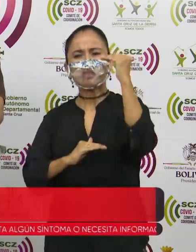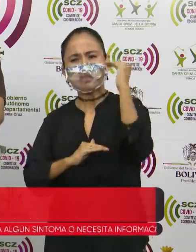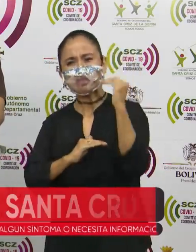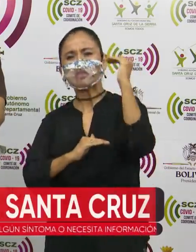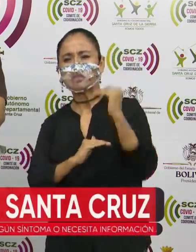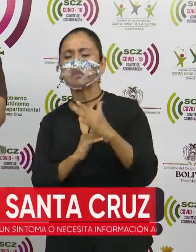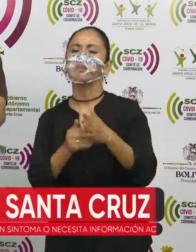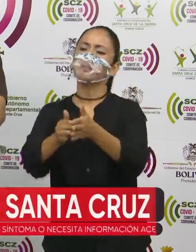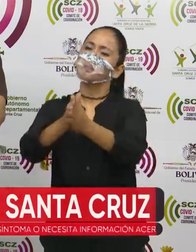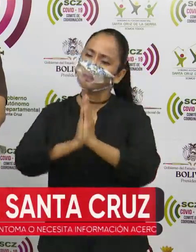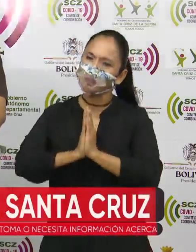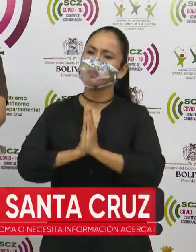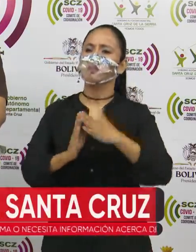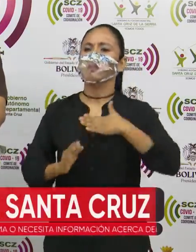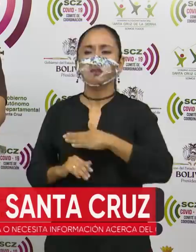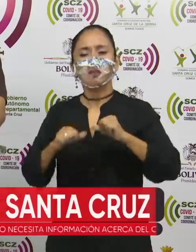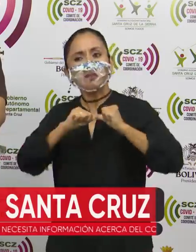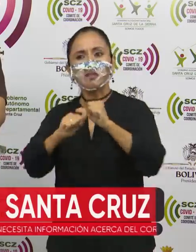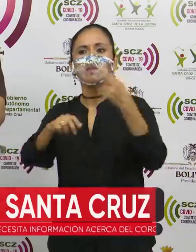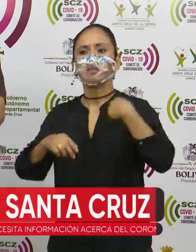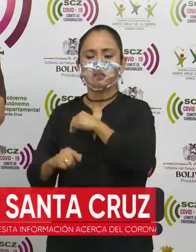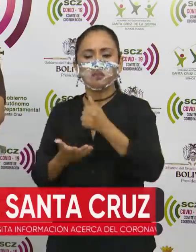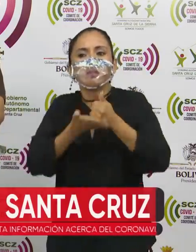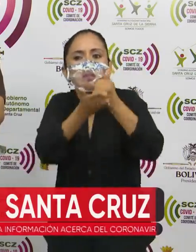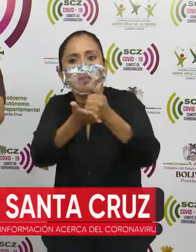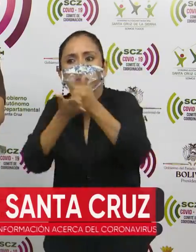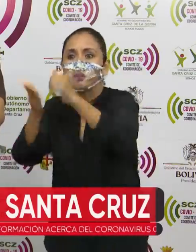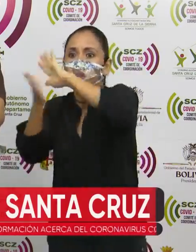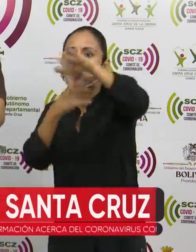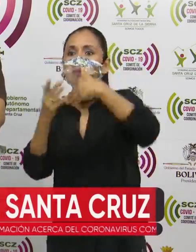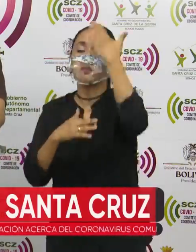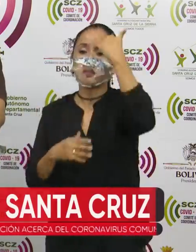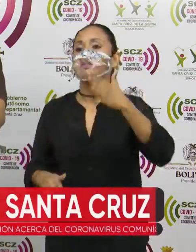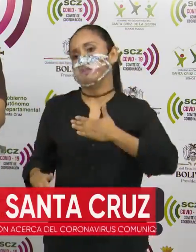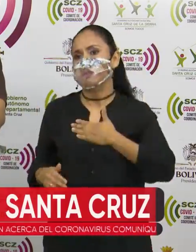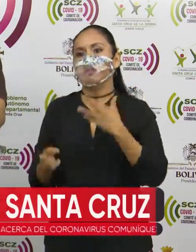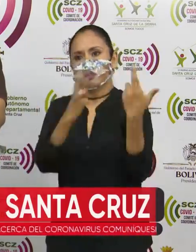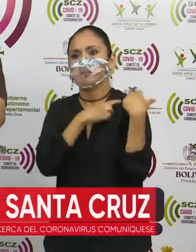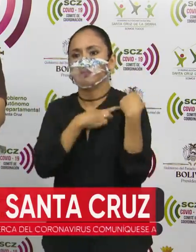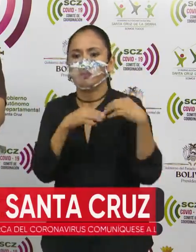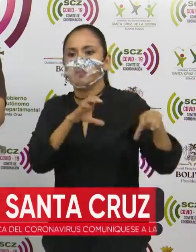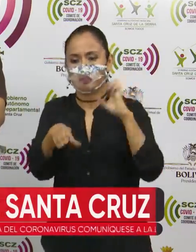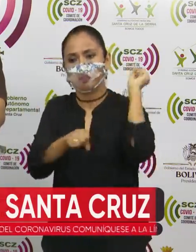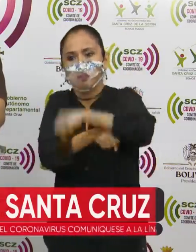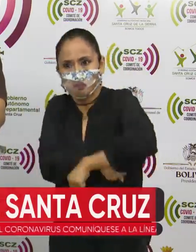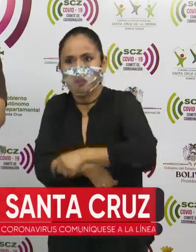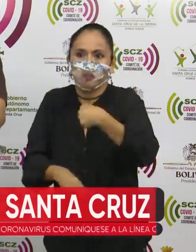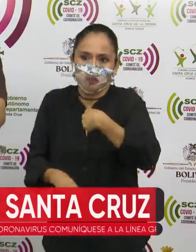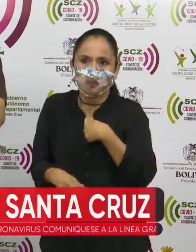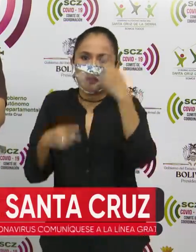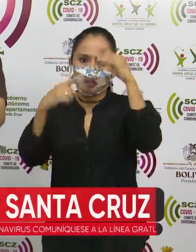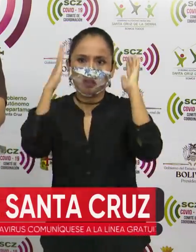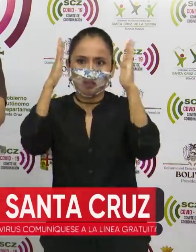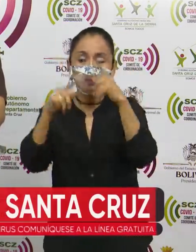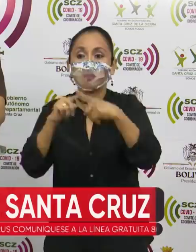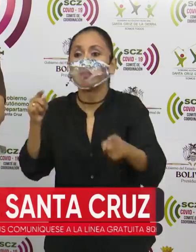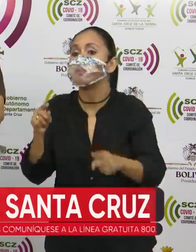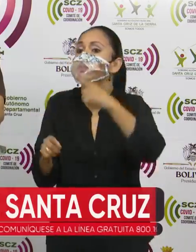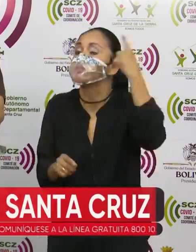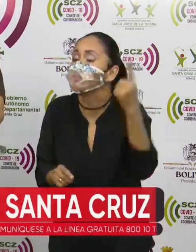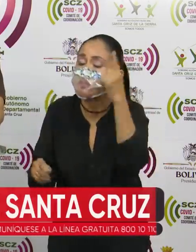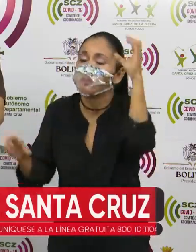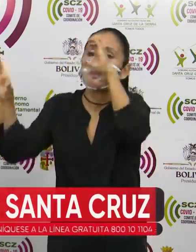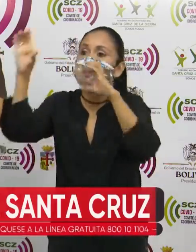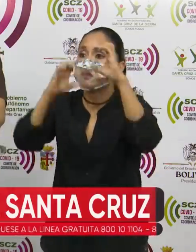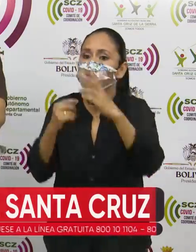Les pido y vamos a seguir nosotros ayudándolos a todos porque es nuestra obligación hacerlo, pero esperemos que solo sigamos